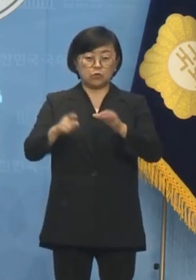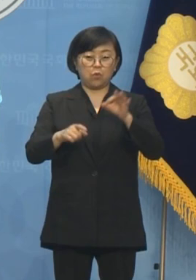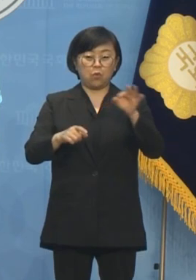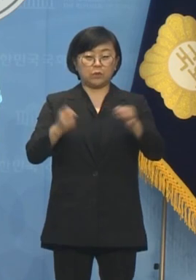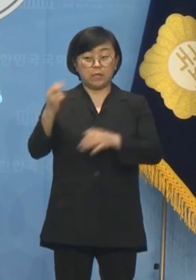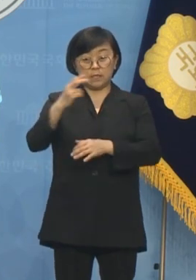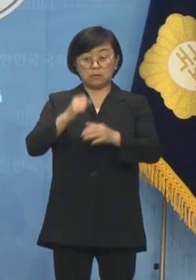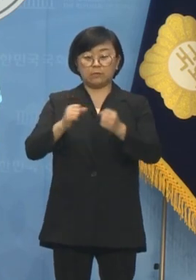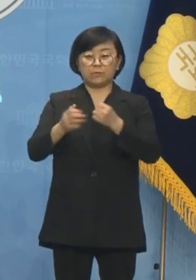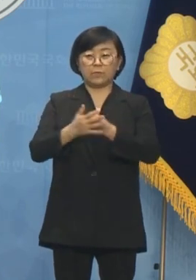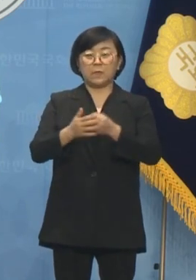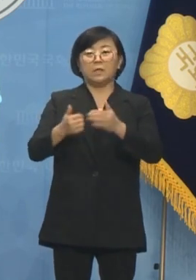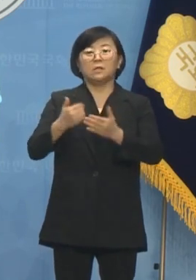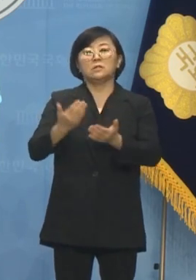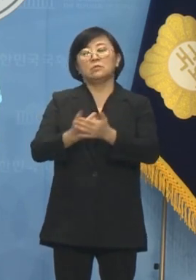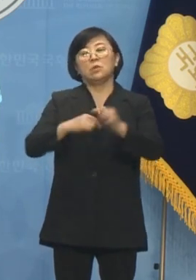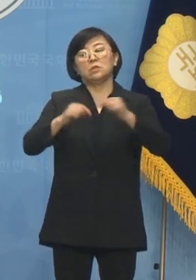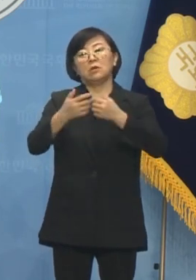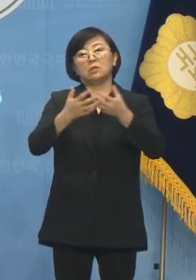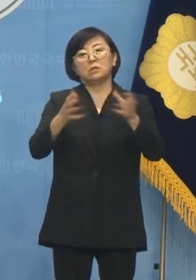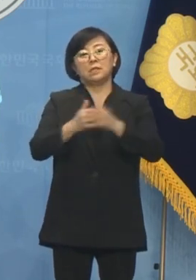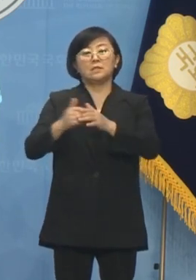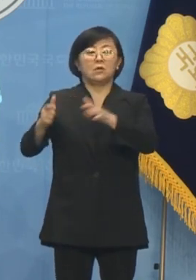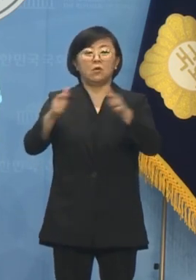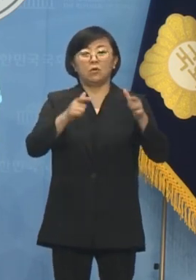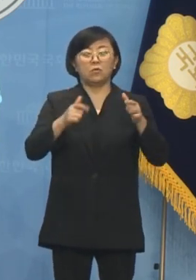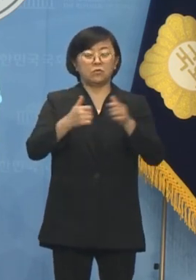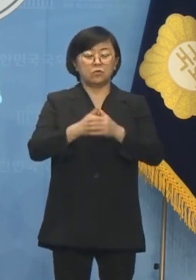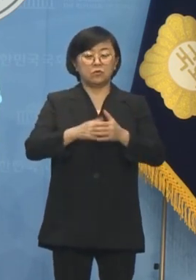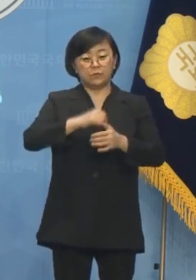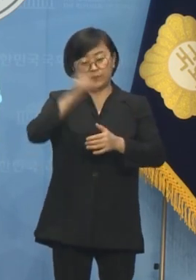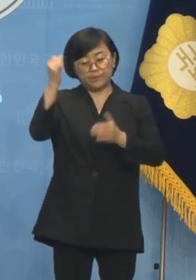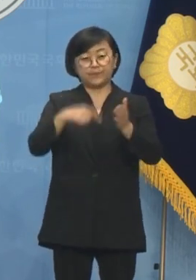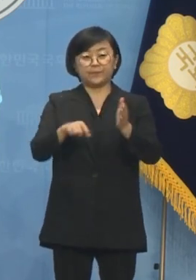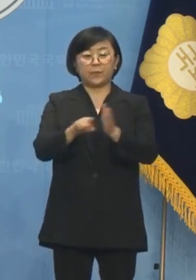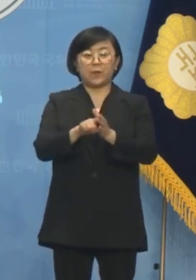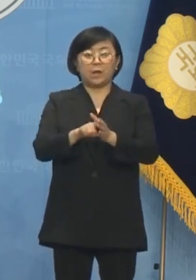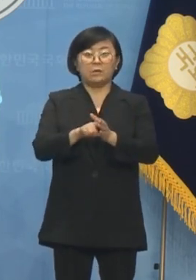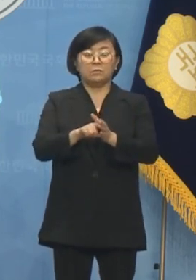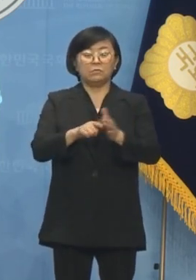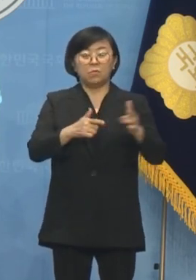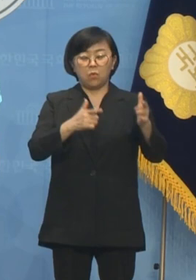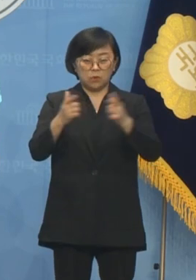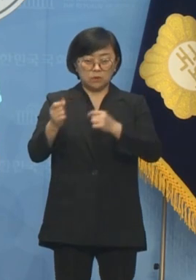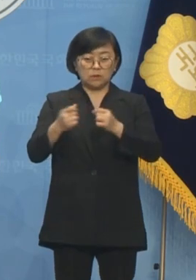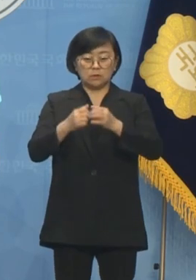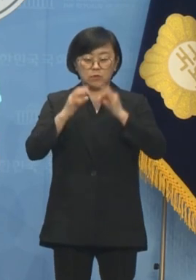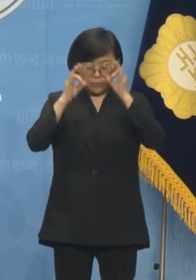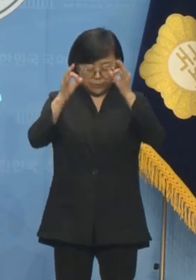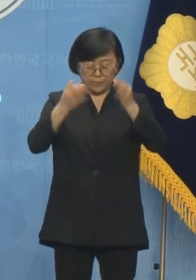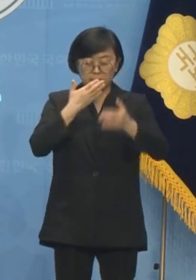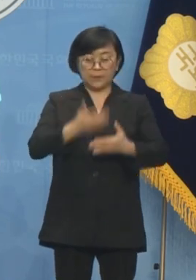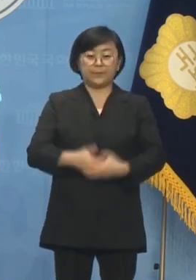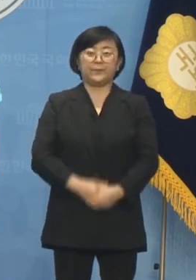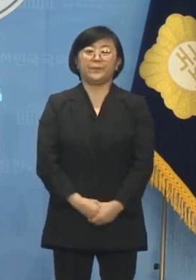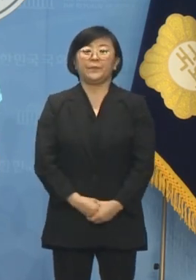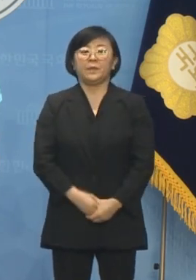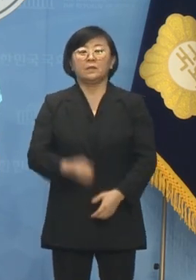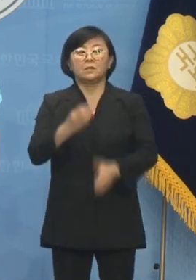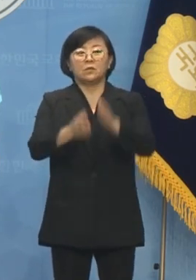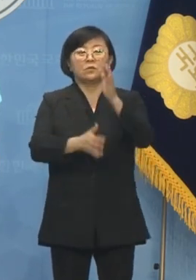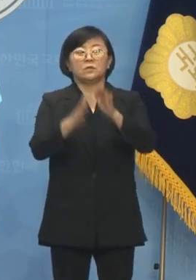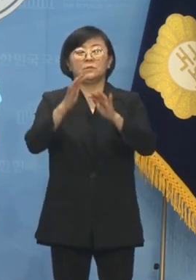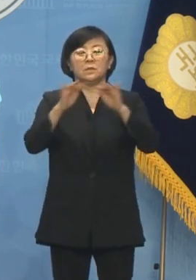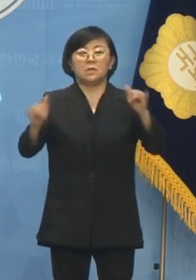유루투보의 진보정당 최초 지역구 강호위원 당선을 위해 모든 것을 쏟아붓고자 합니다. 서울시민들의